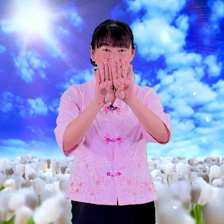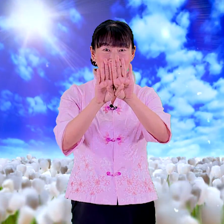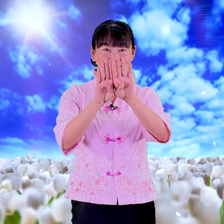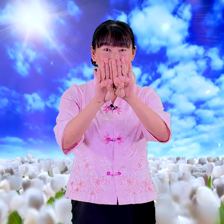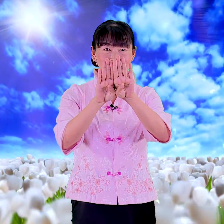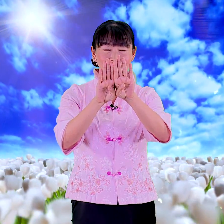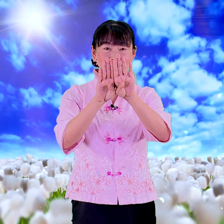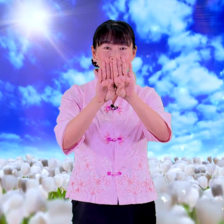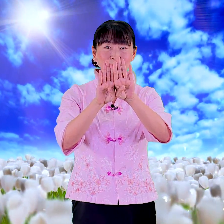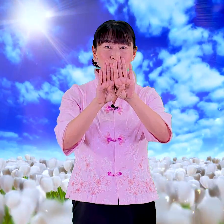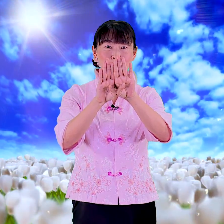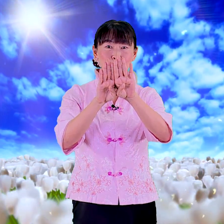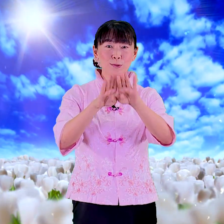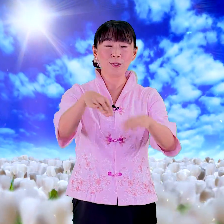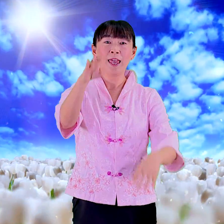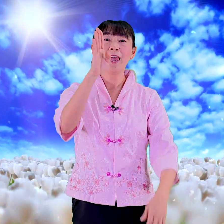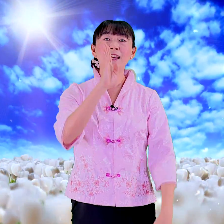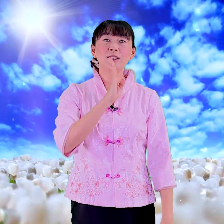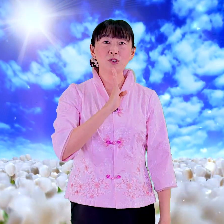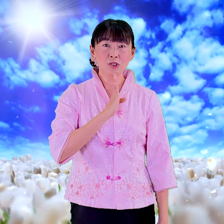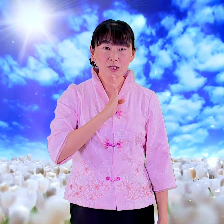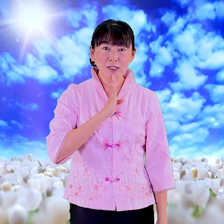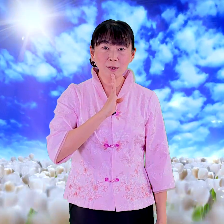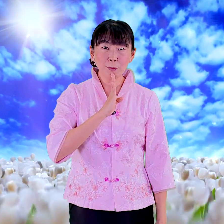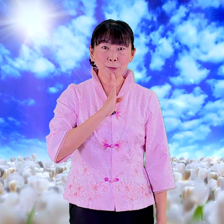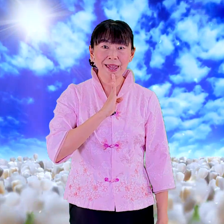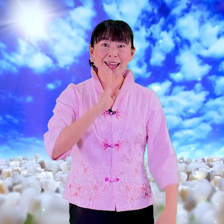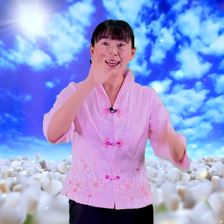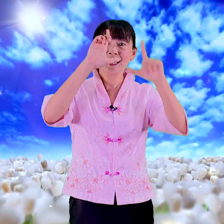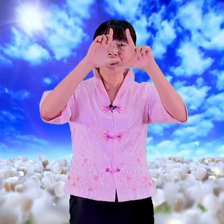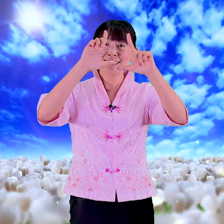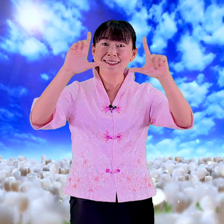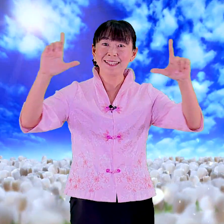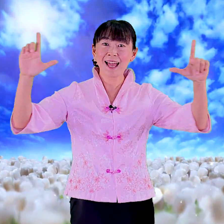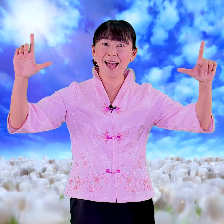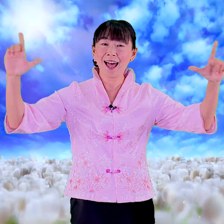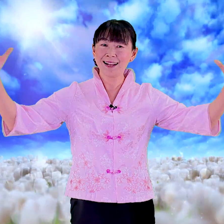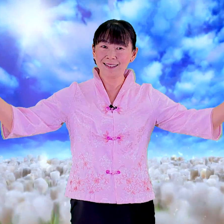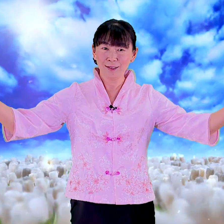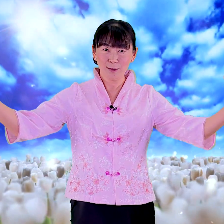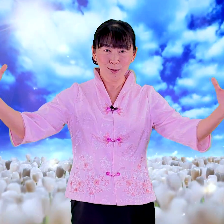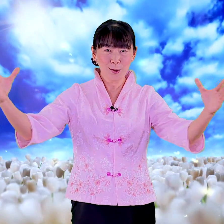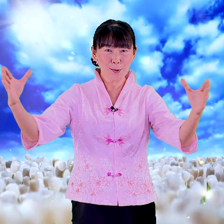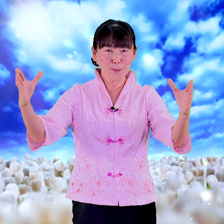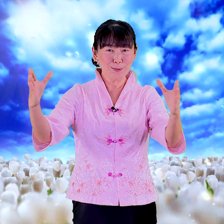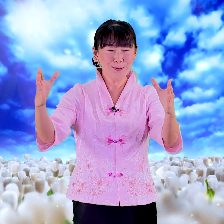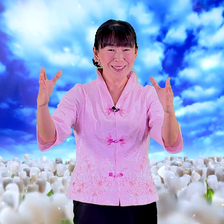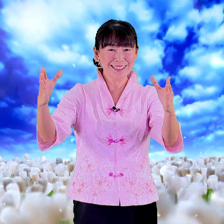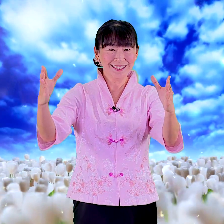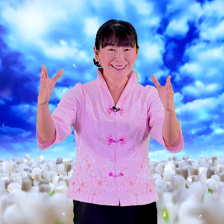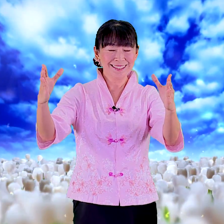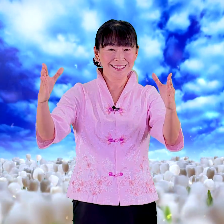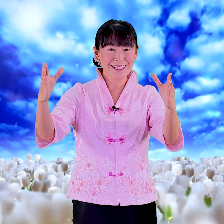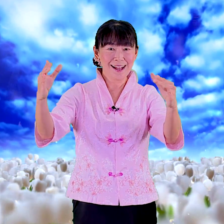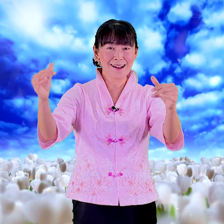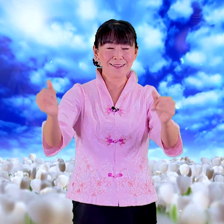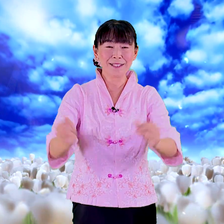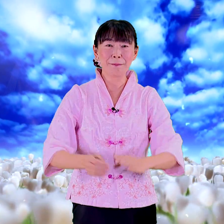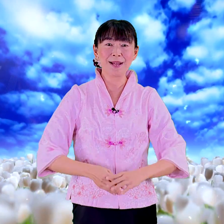好 最后一句是为大同好 很棒